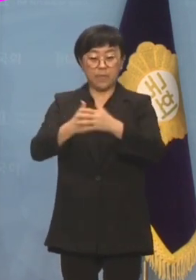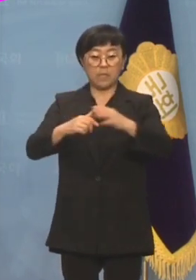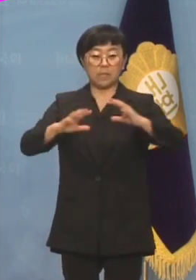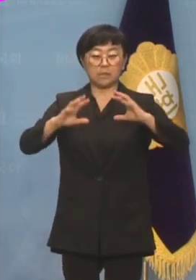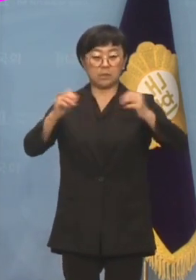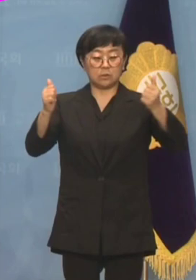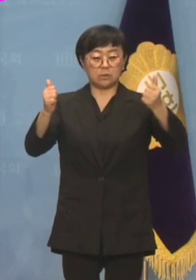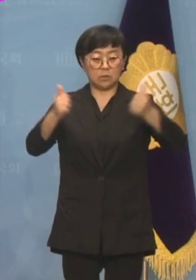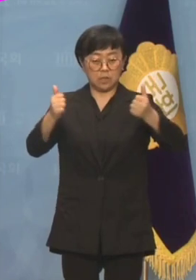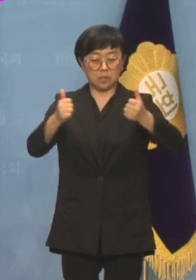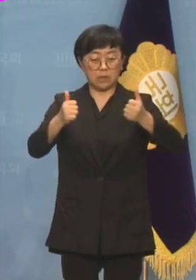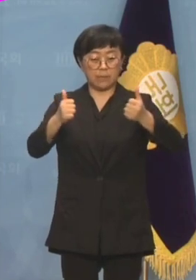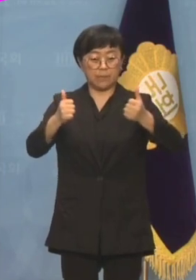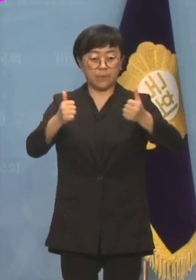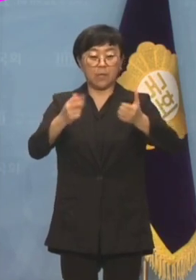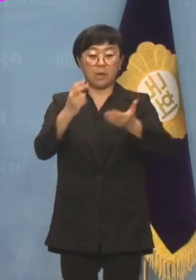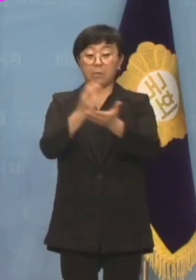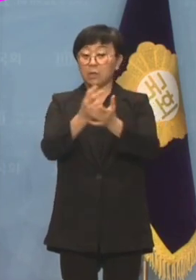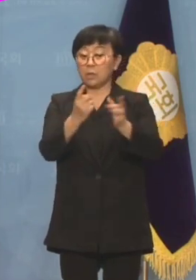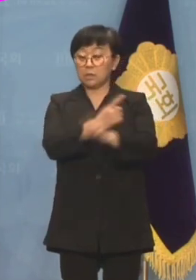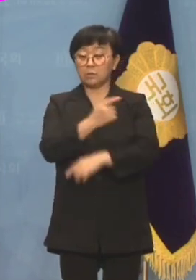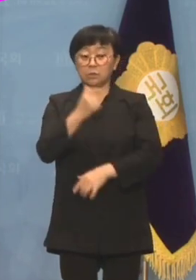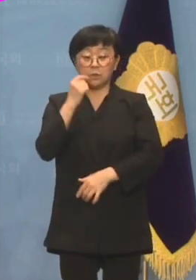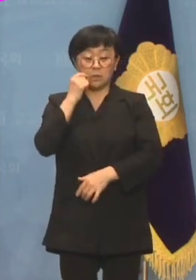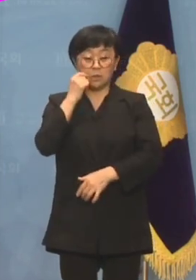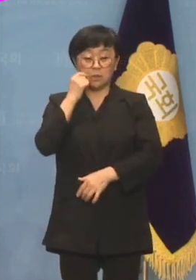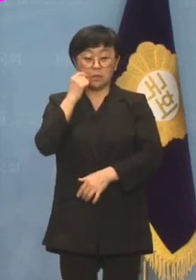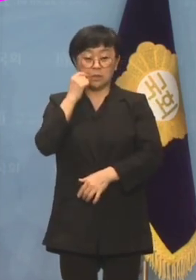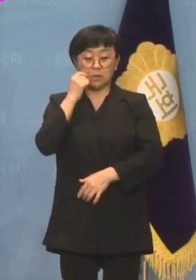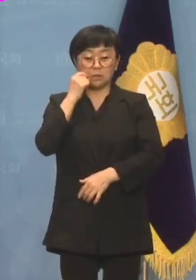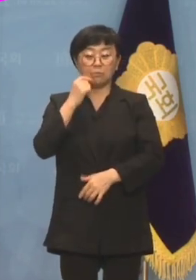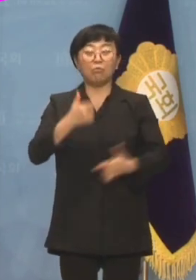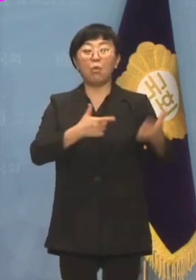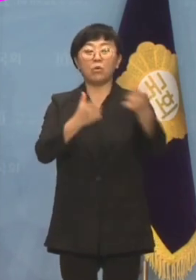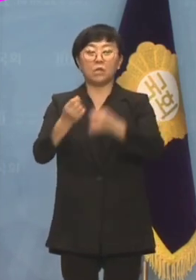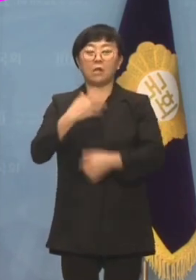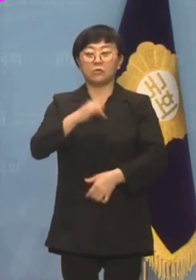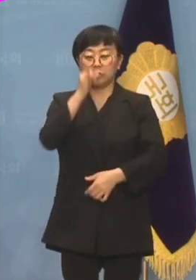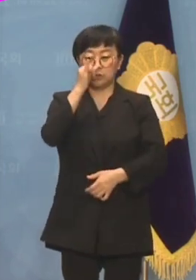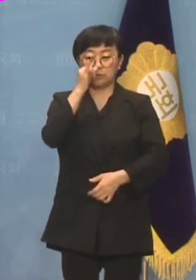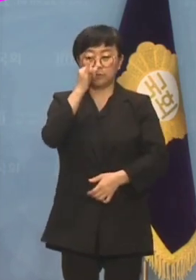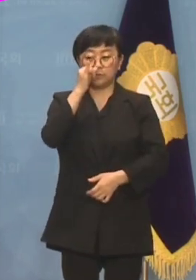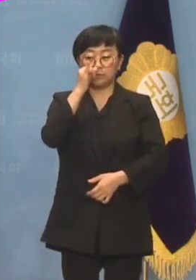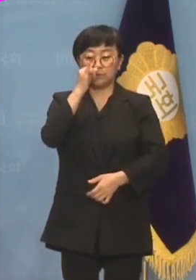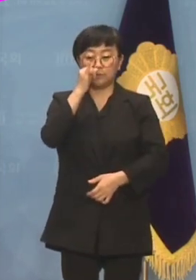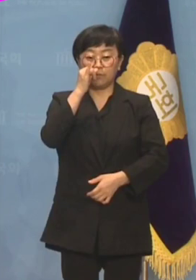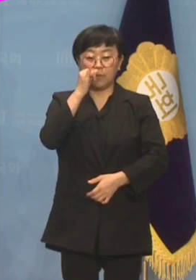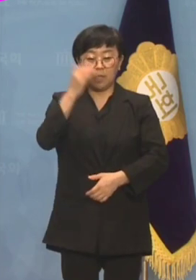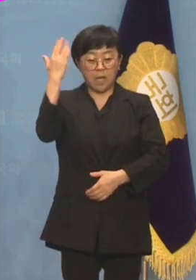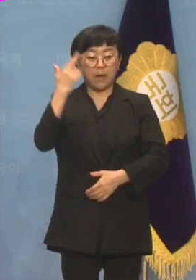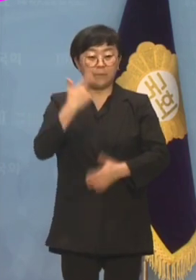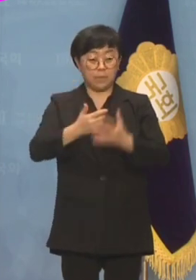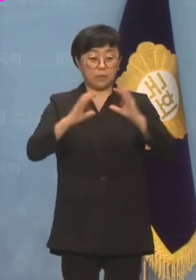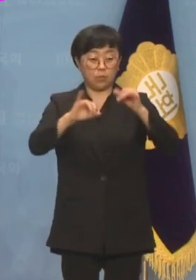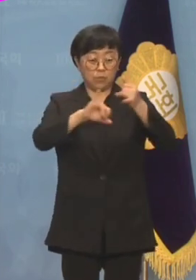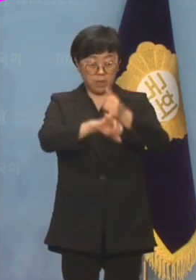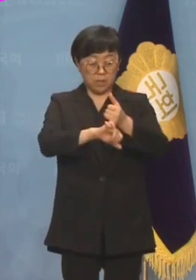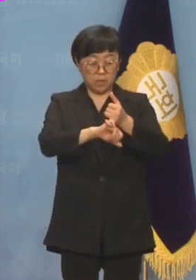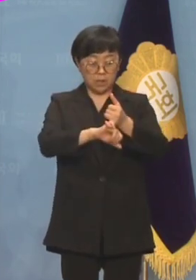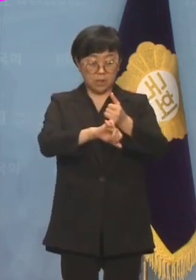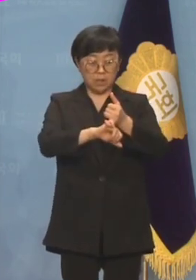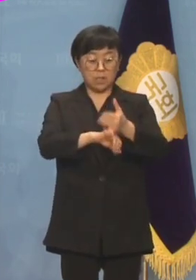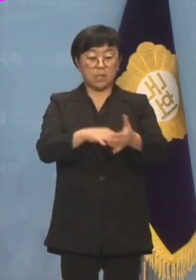한미정상회담으로 바로 개정할 수 없는 것은 삼척동자도 아는 사실이며 한미동맹이